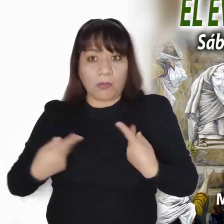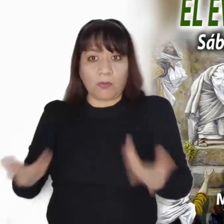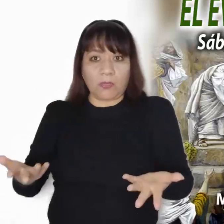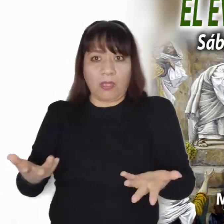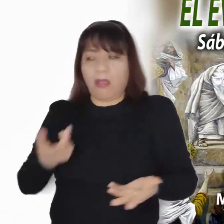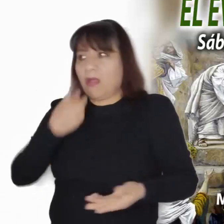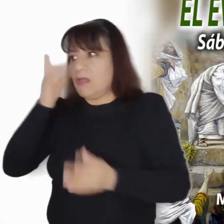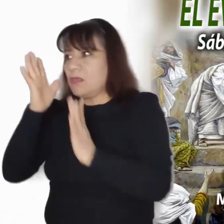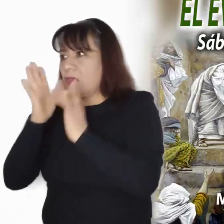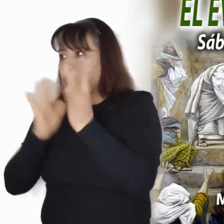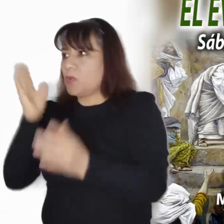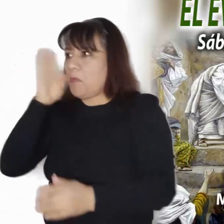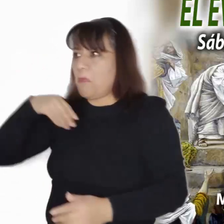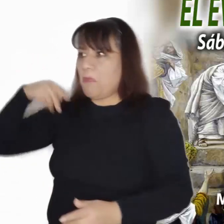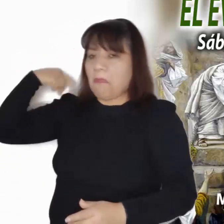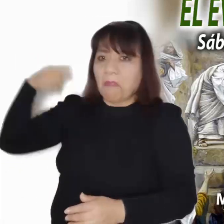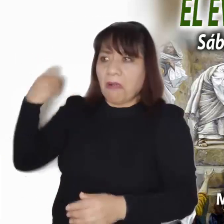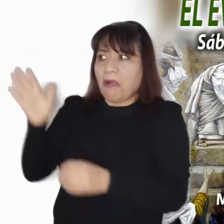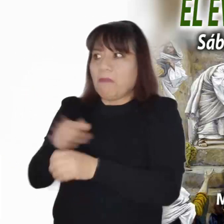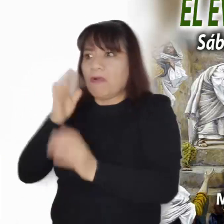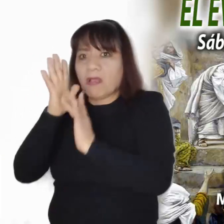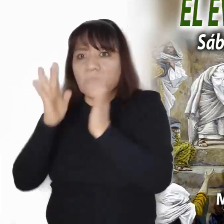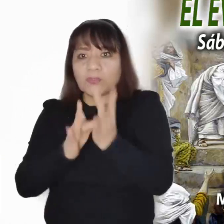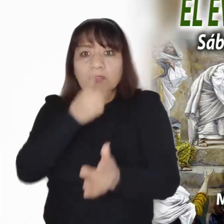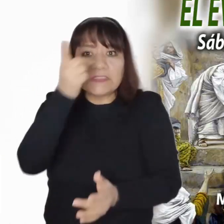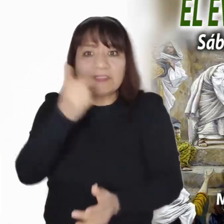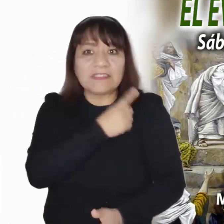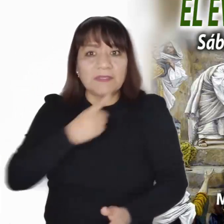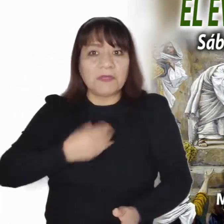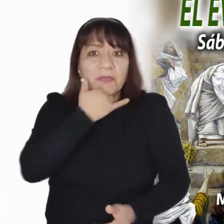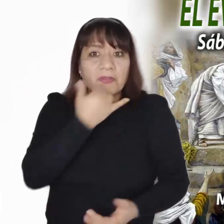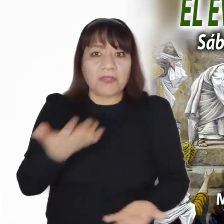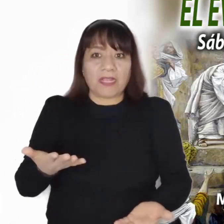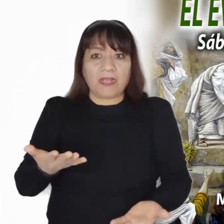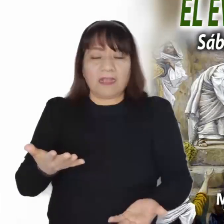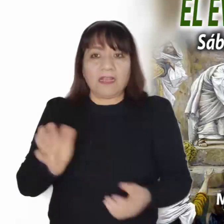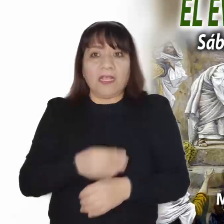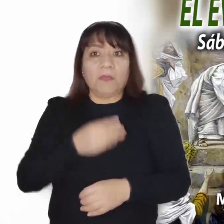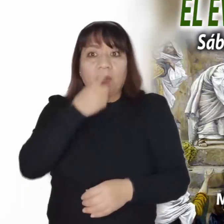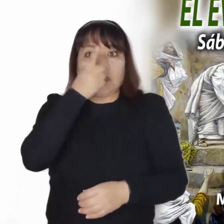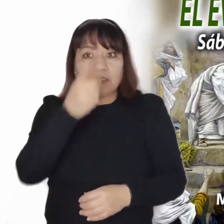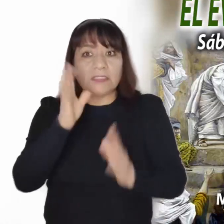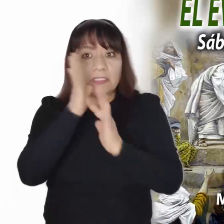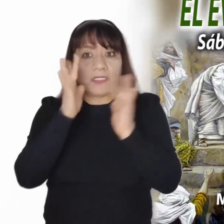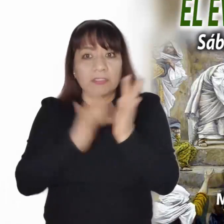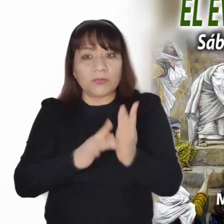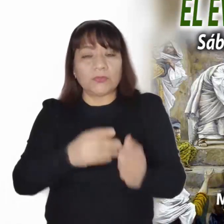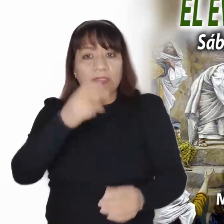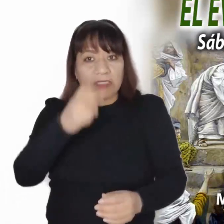Lo llaman loco porque ofrece el perdón y dice que es el único modo de superar la violencia.